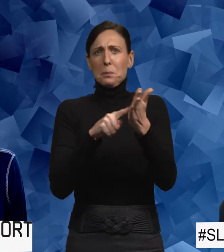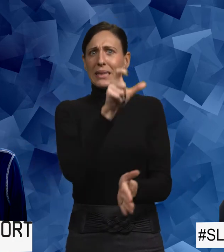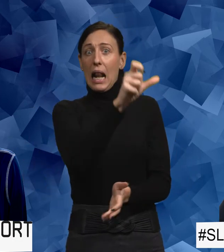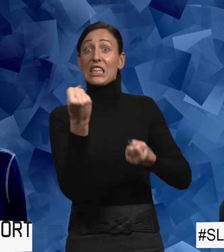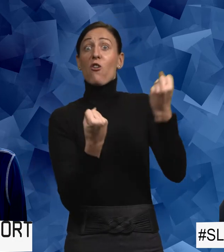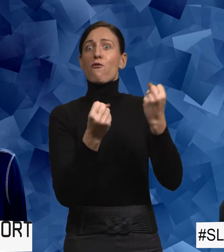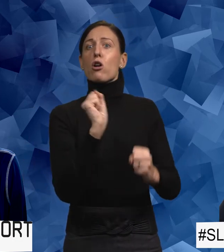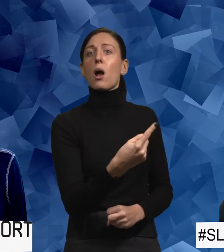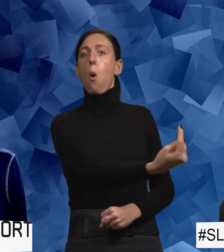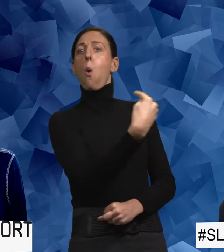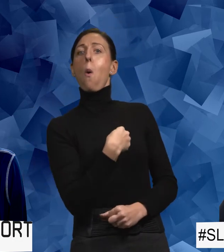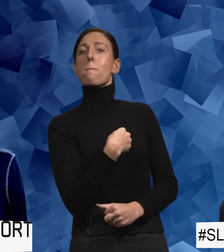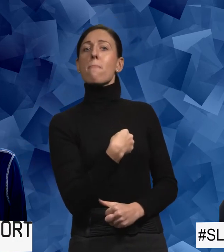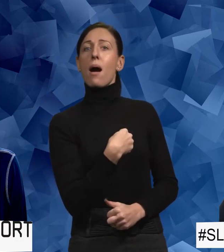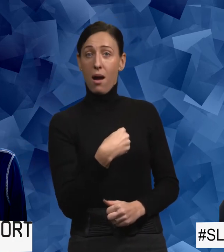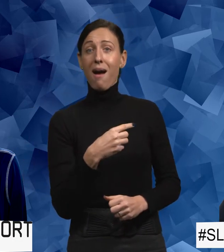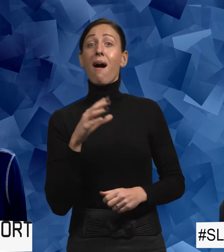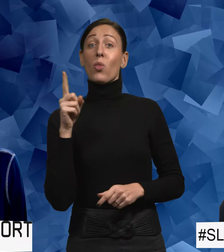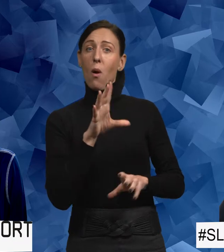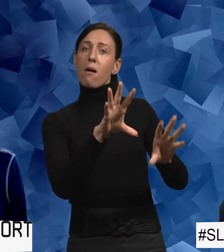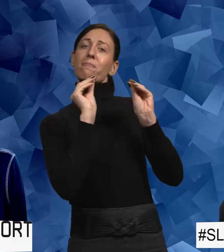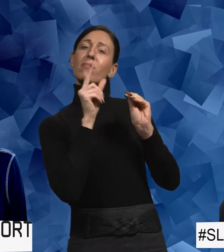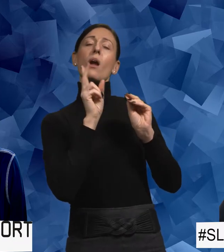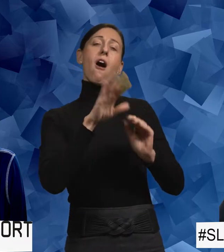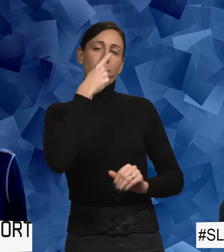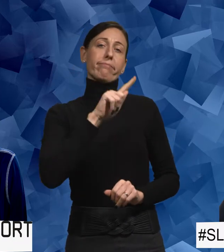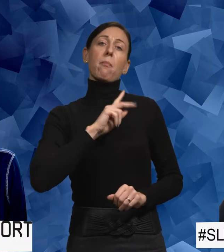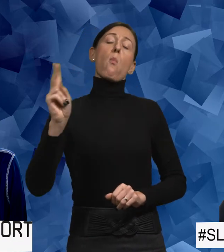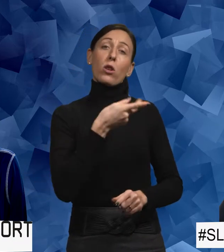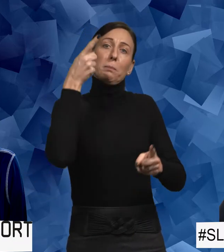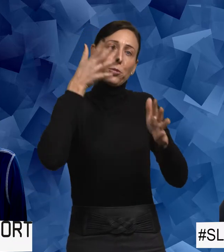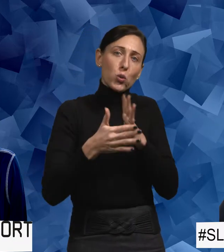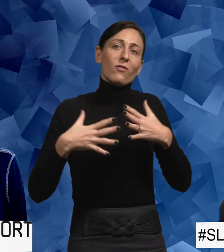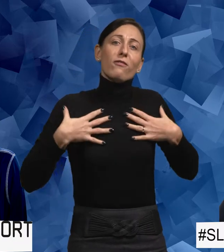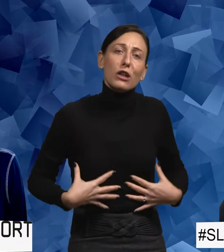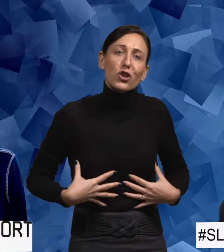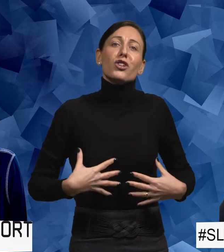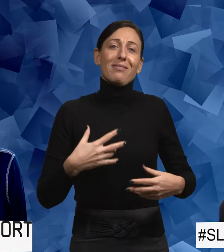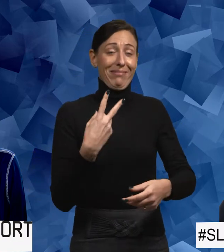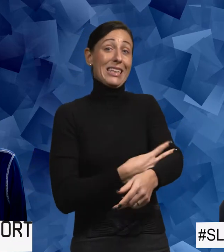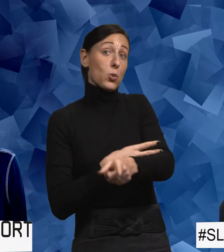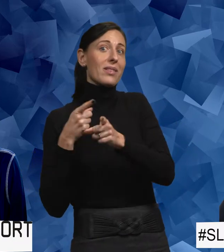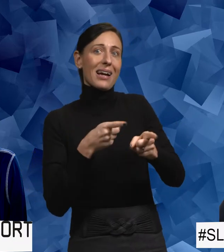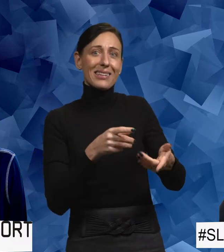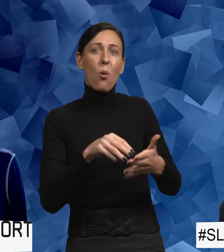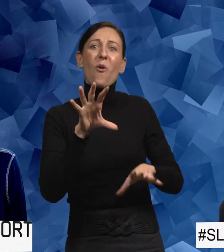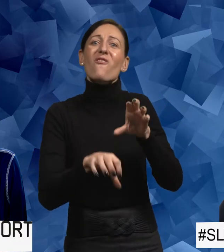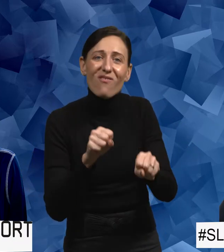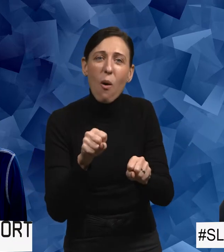skulle komma. För han utsatte henne ständigt, både fysiskt och psykiskt, för sexuella trakasserier och